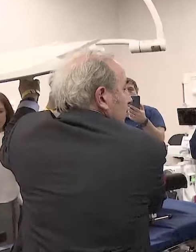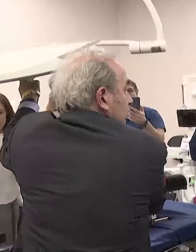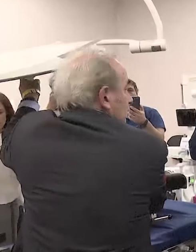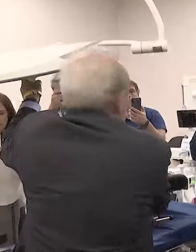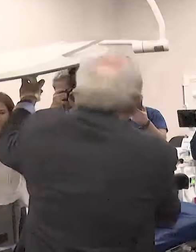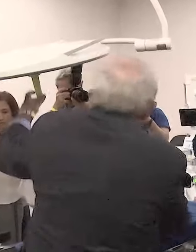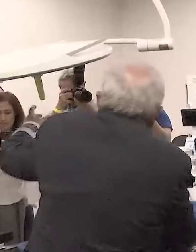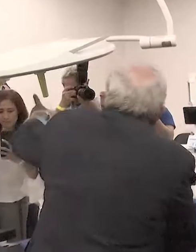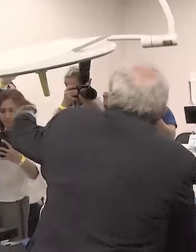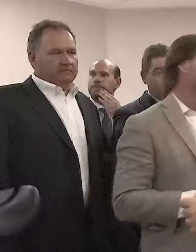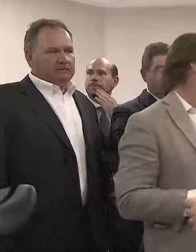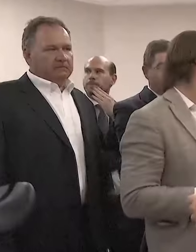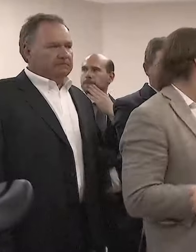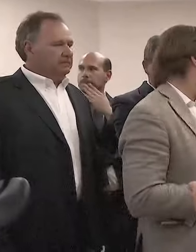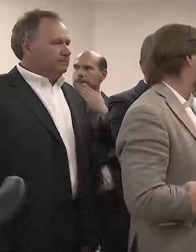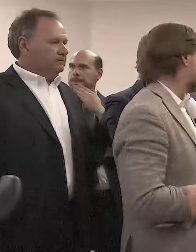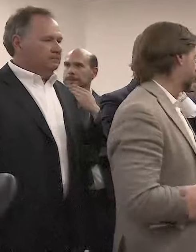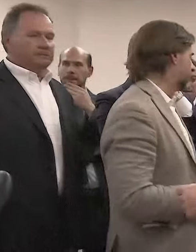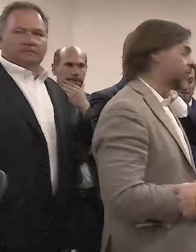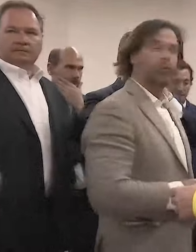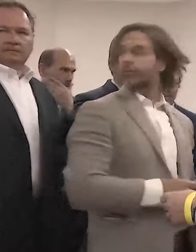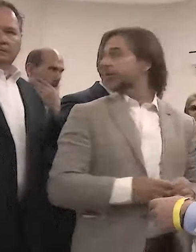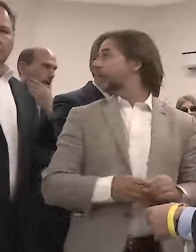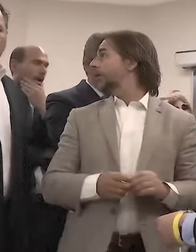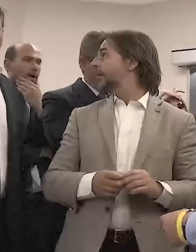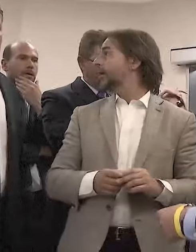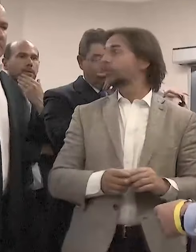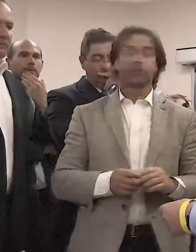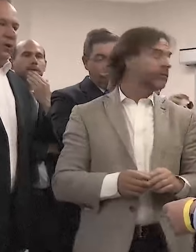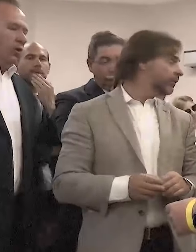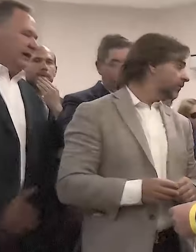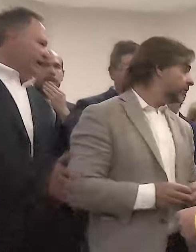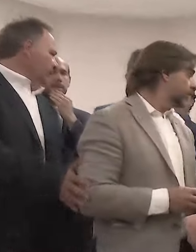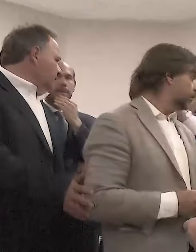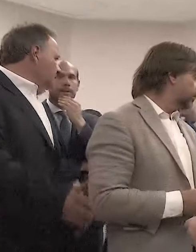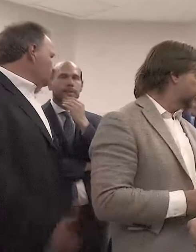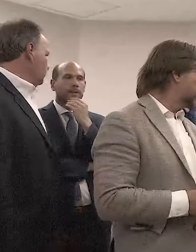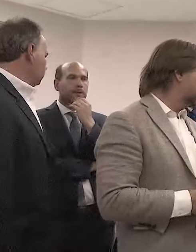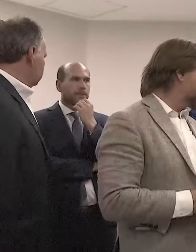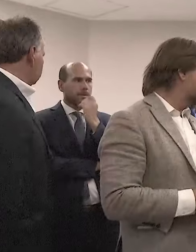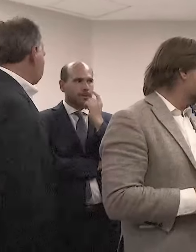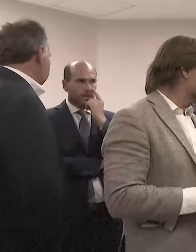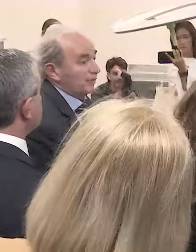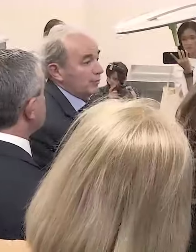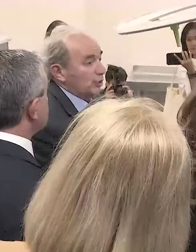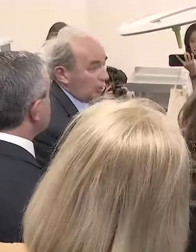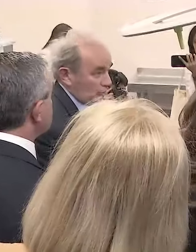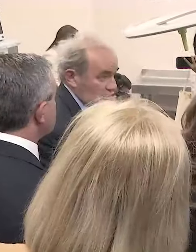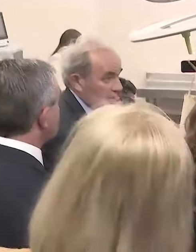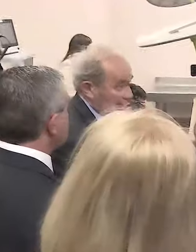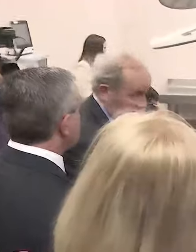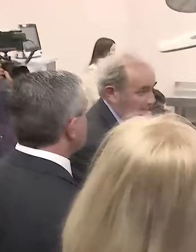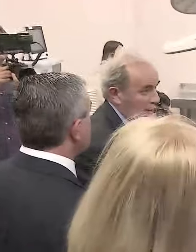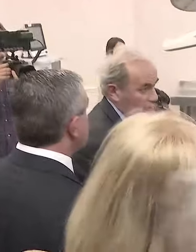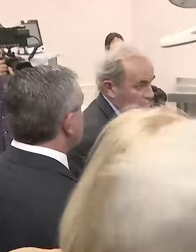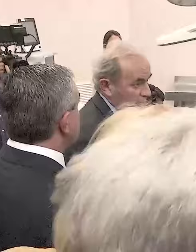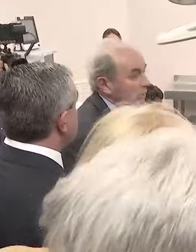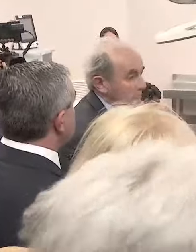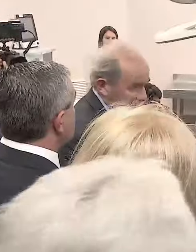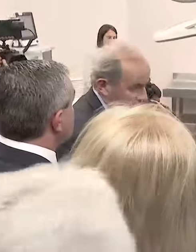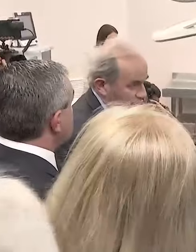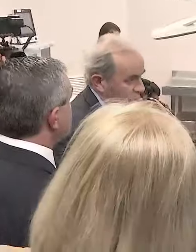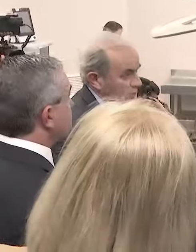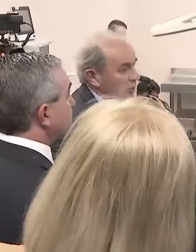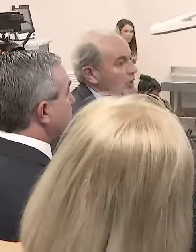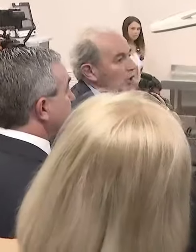e irse con todos los trámites completos. ¿Qué es esto? Estamos trabajando en políticas sociales para que todos,